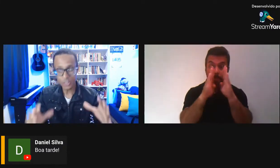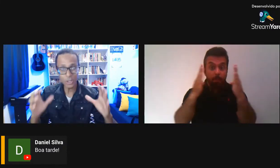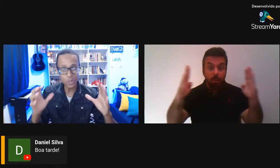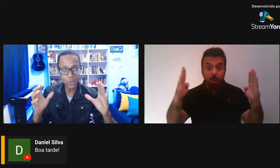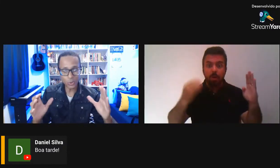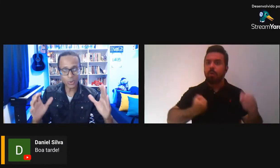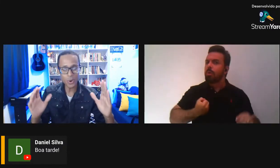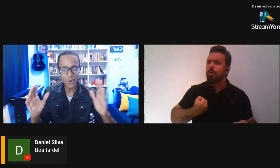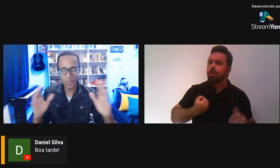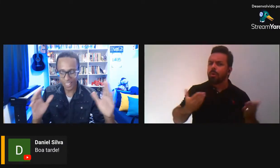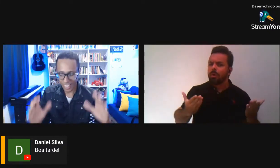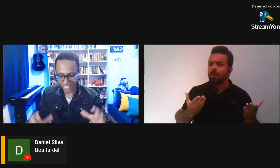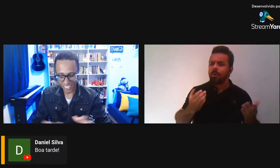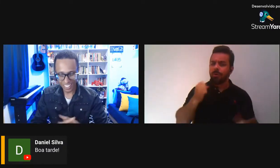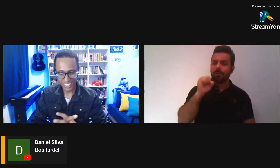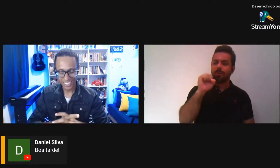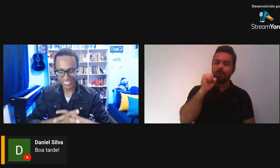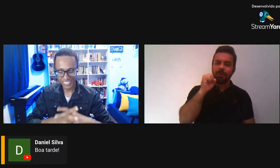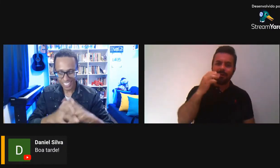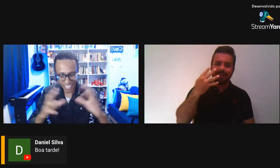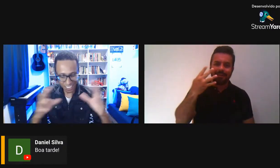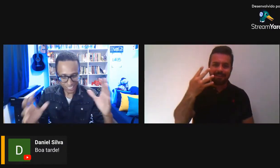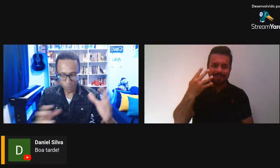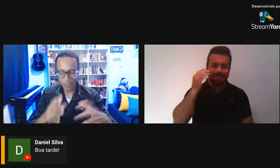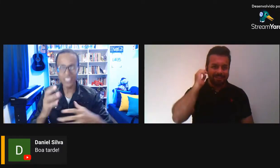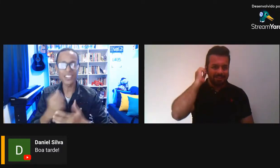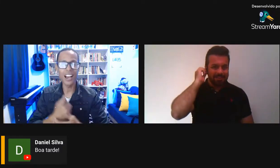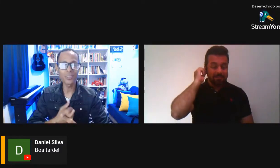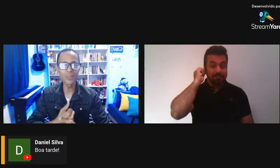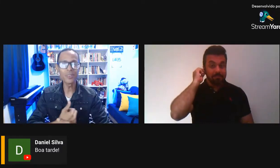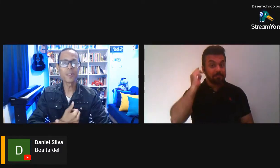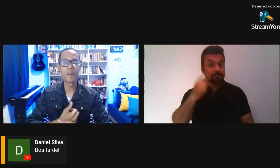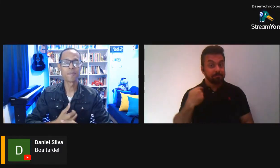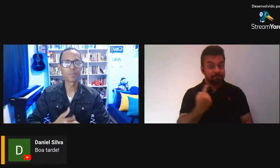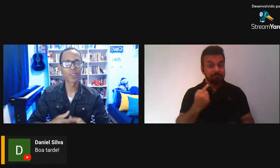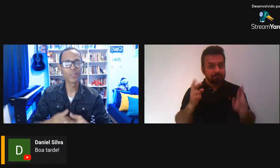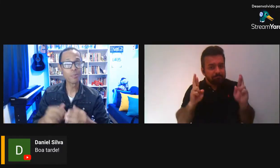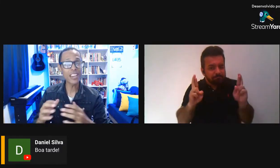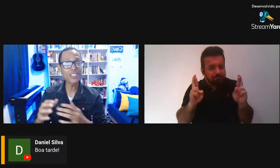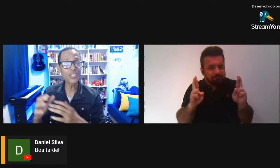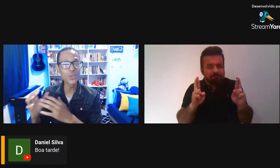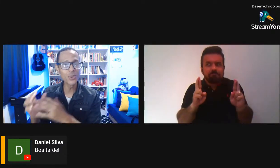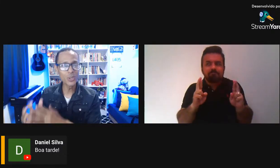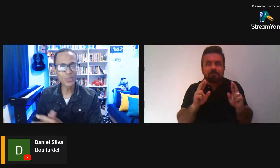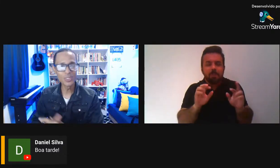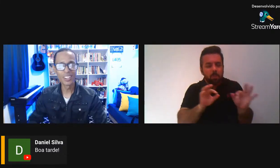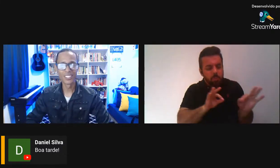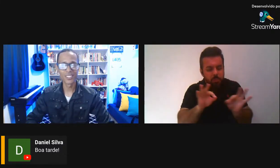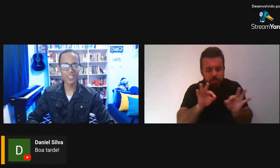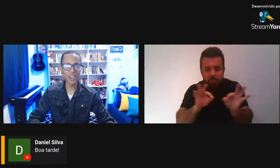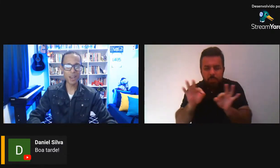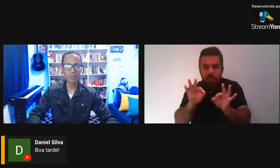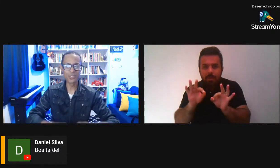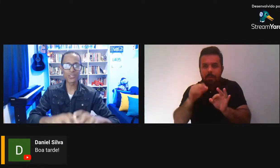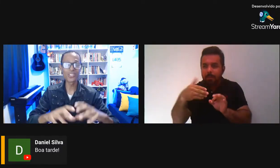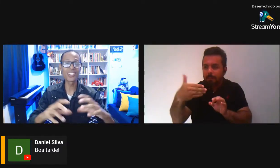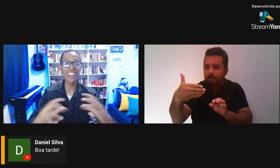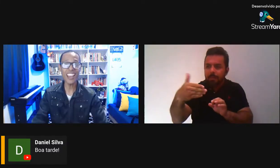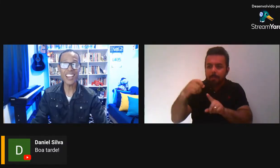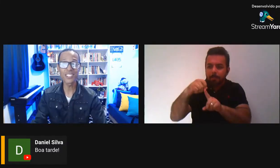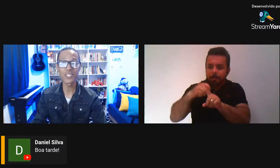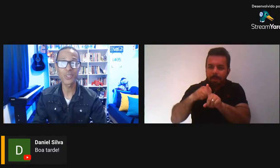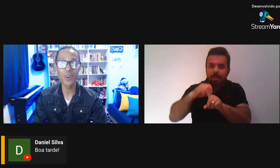Se tudo ocorrer dentro do Planejado, no mês de julho, nós teremos